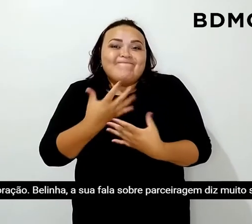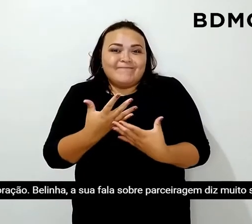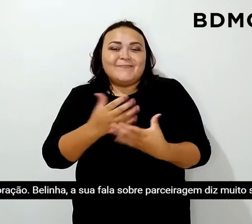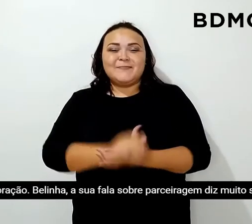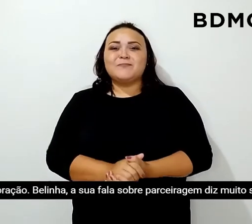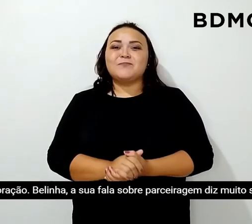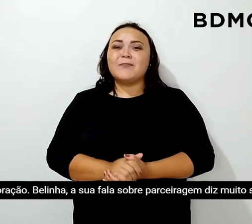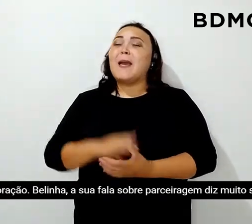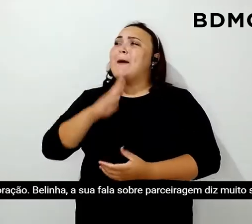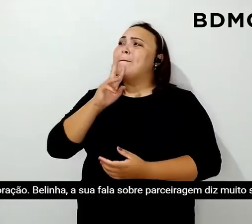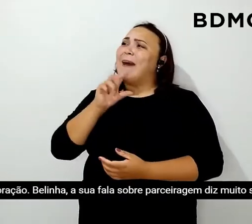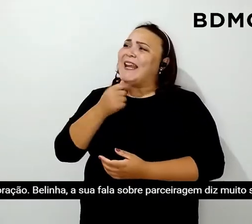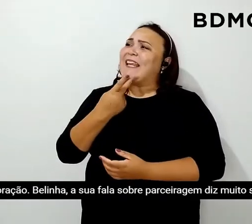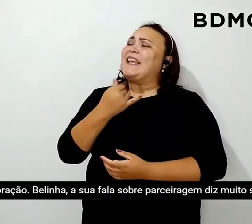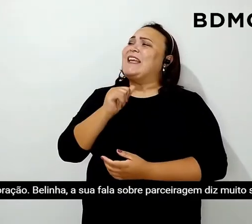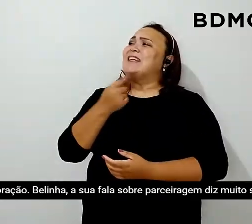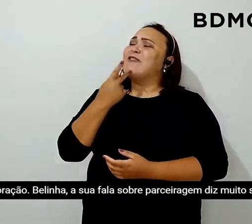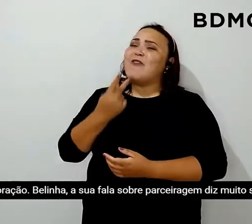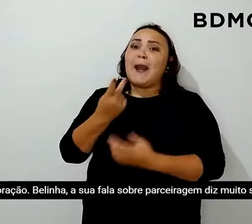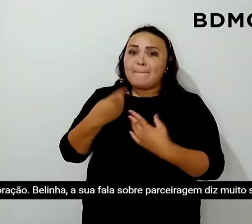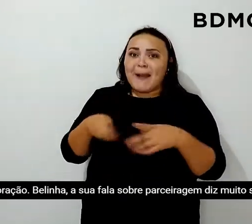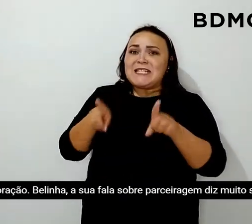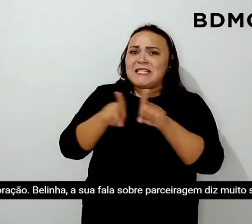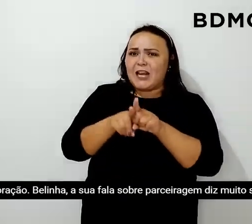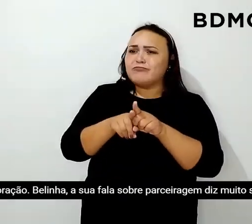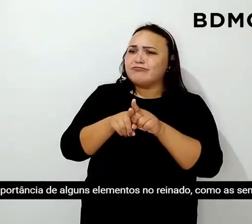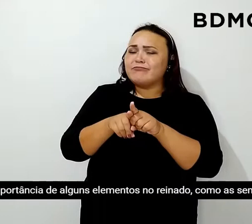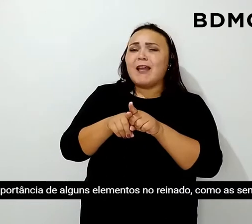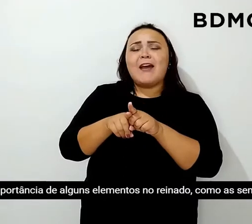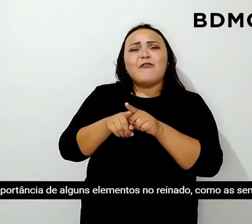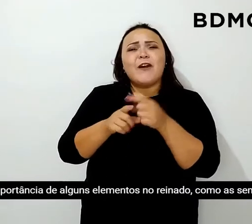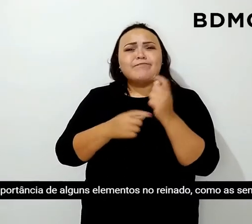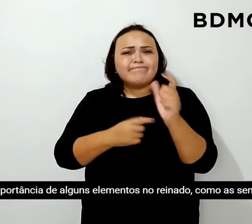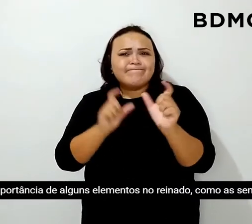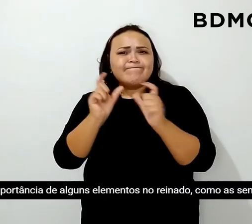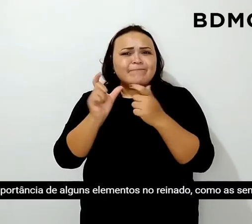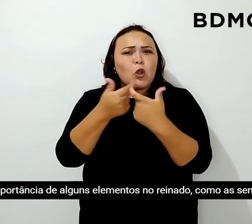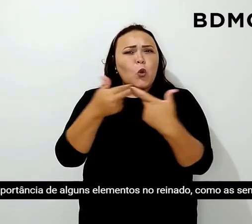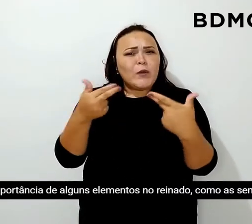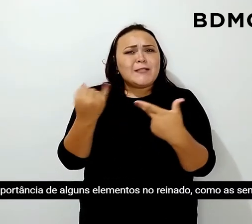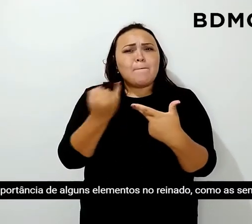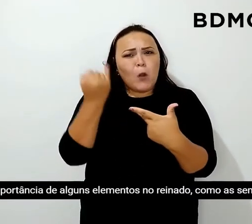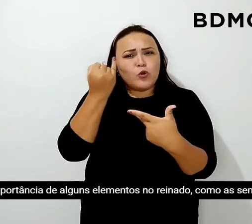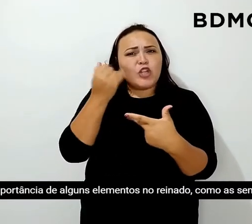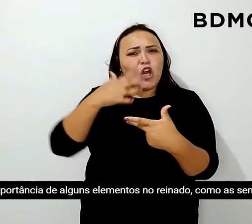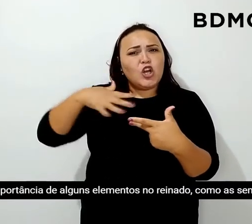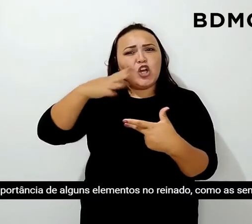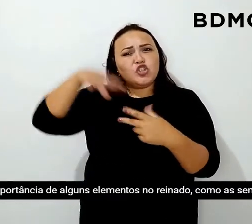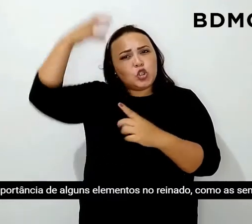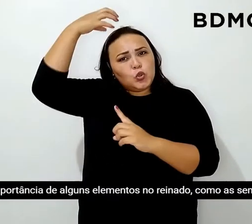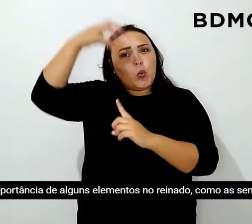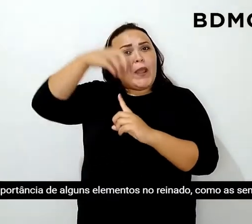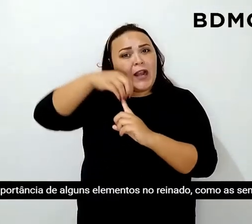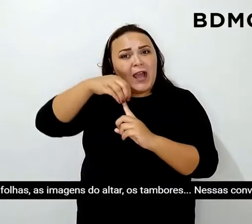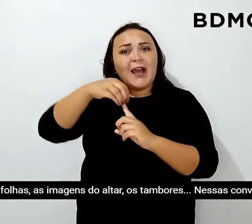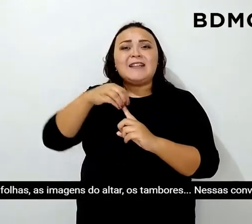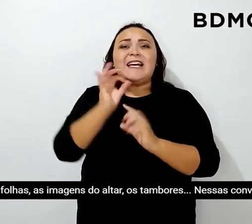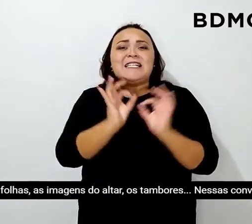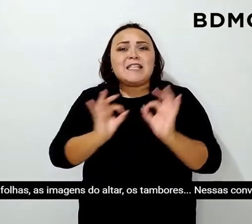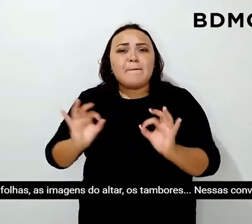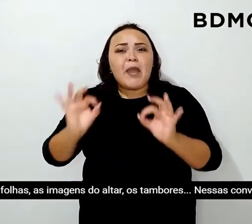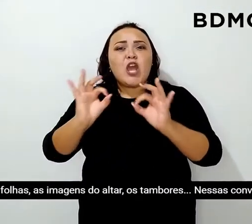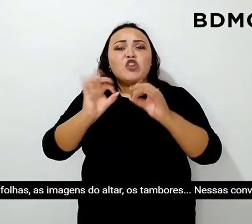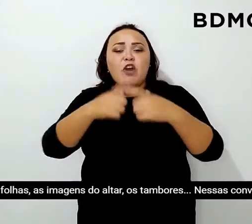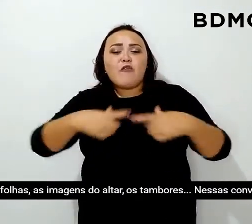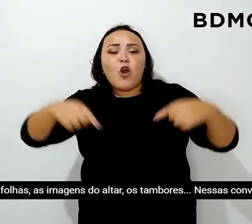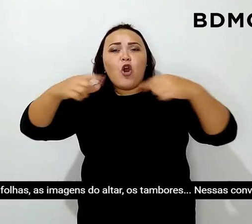Belinha, a sua fala sobre parceiragens diz muito sobre a importância de alguns elementos no reinado, como as sementes, as folhas,